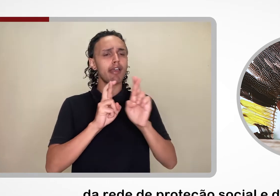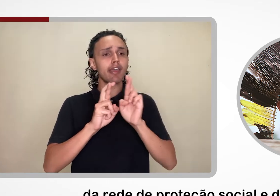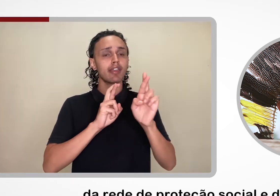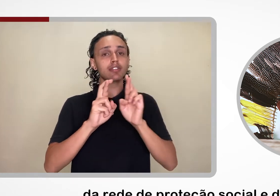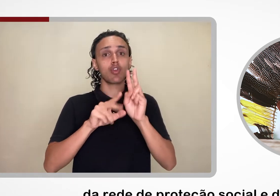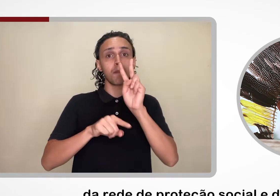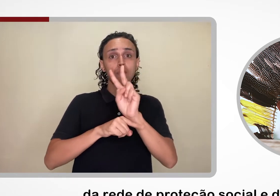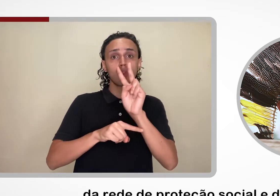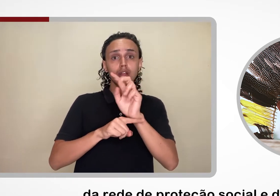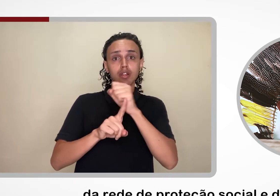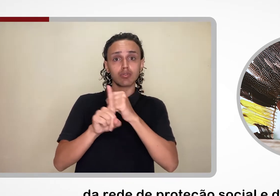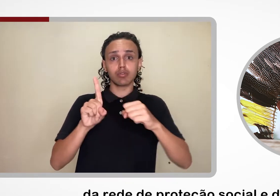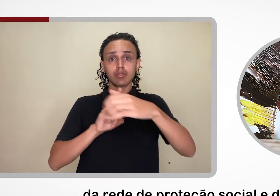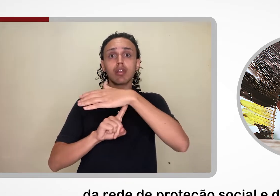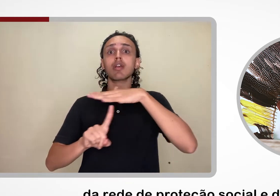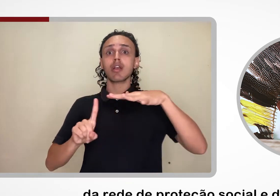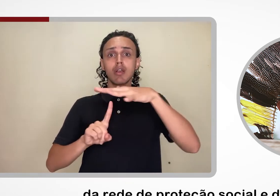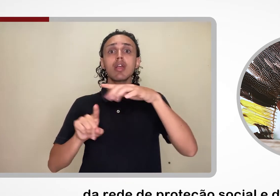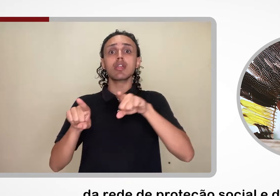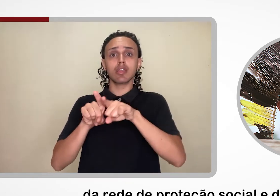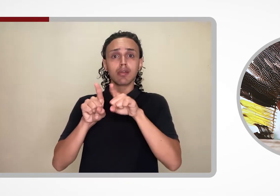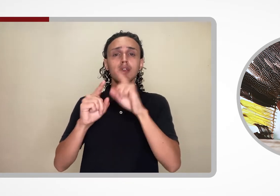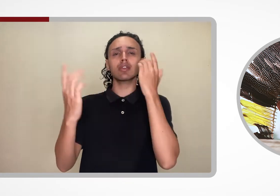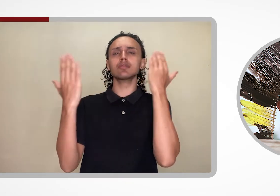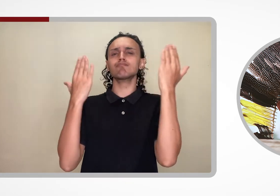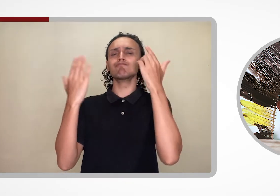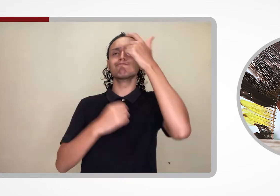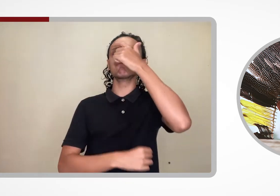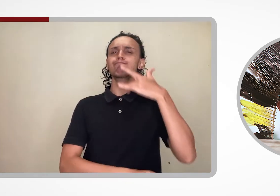de saúde mental para os povos indígenas.